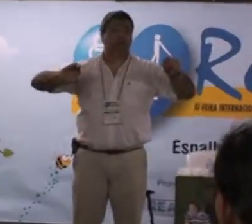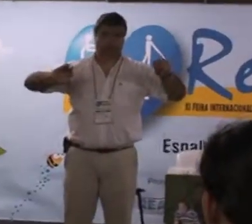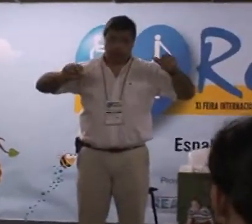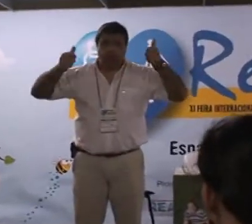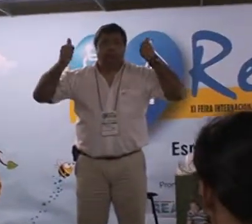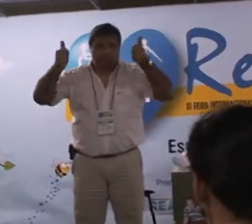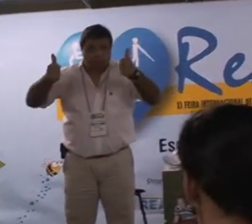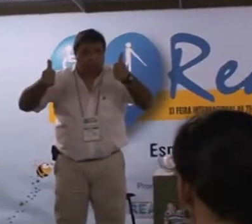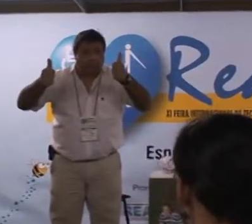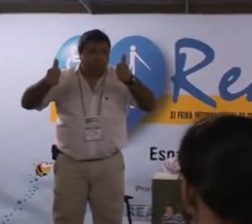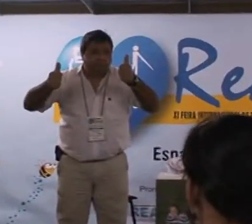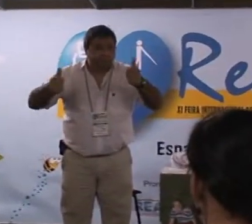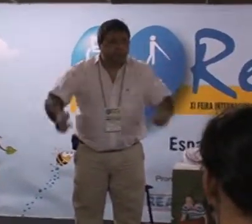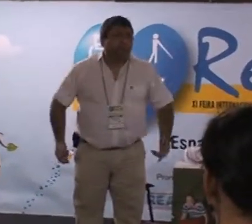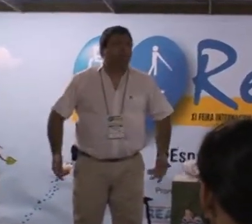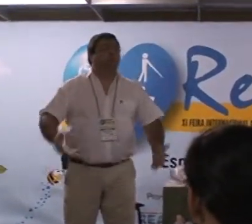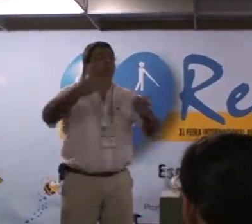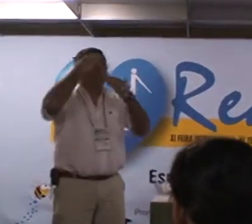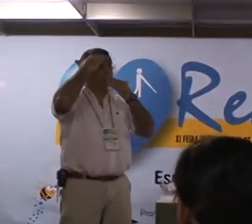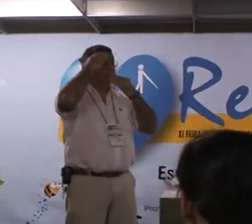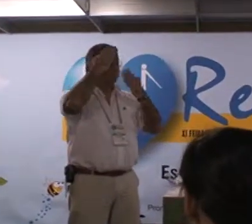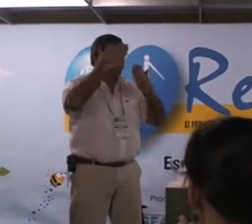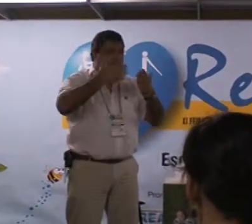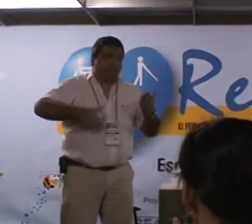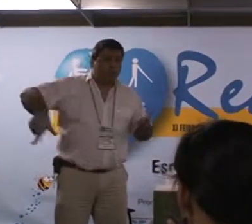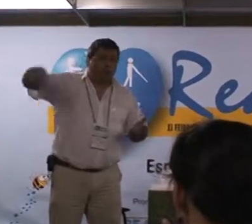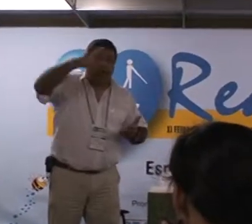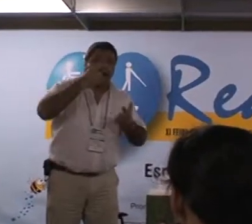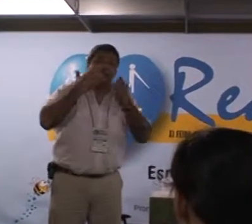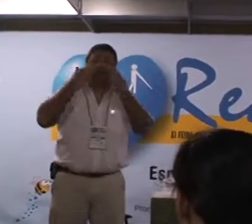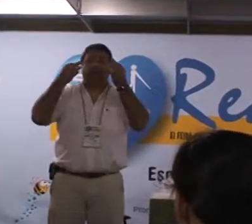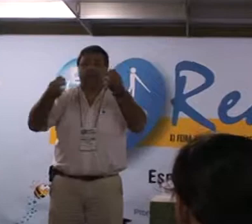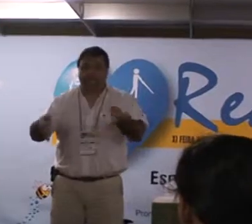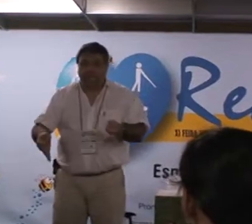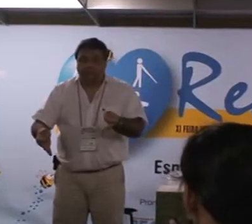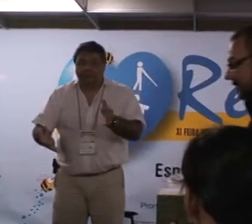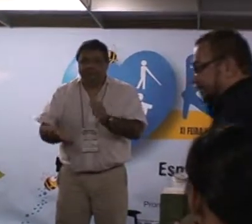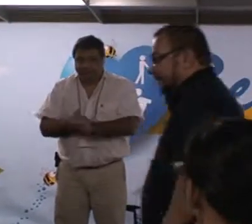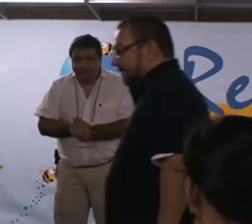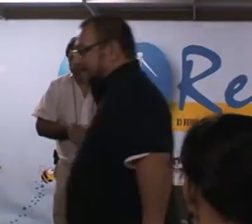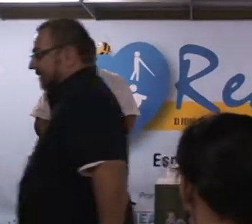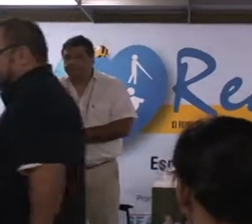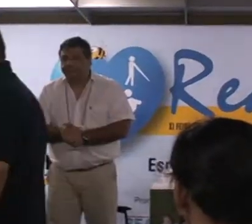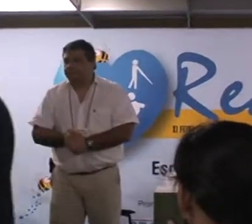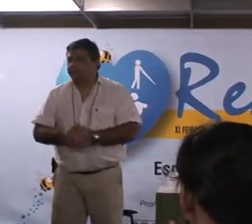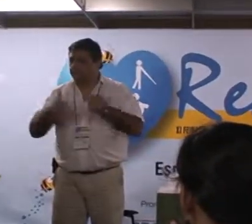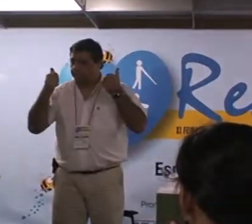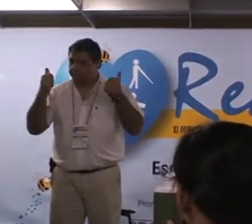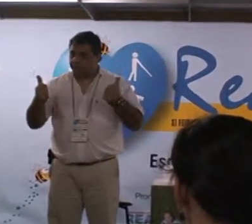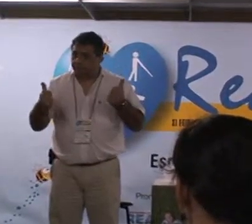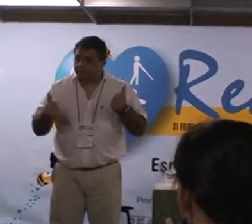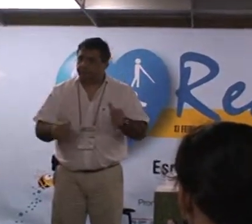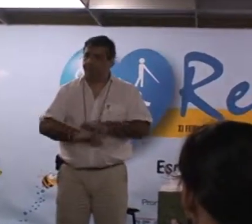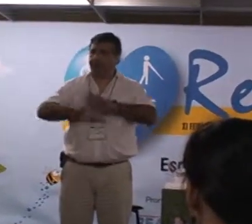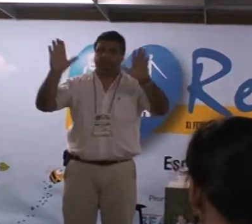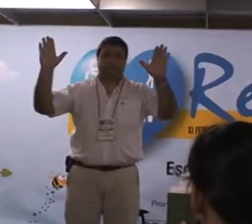O surdo oralizado, ele pode até acompanhar. Obrigada pela atenção que vocês têm.